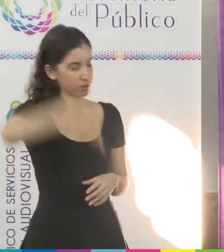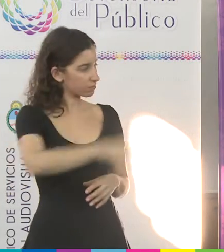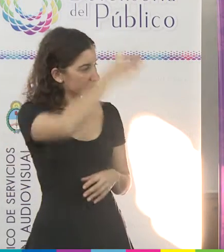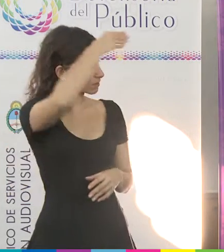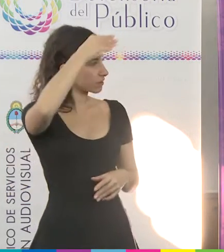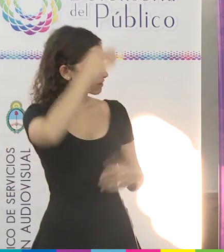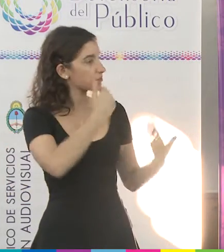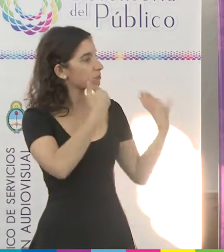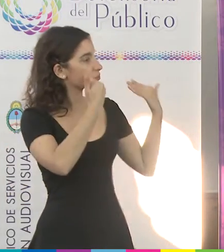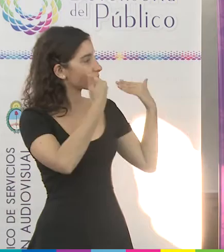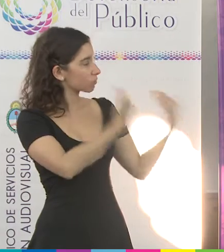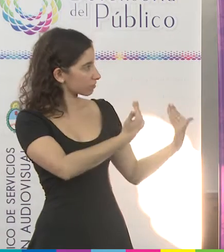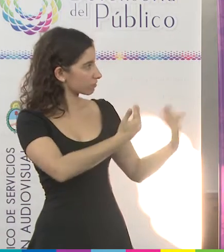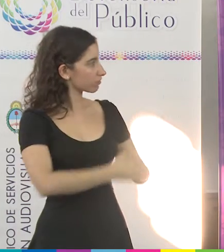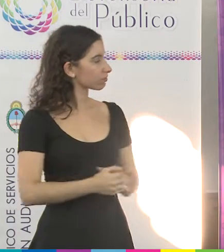Oteaviano